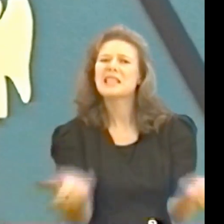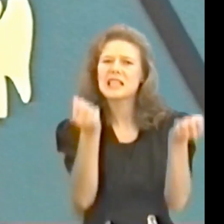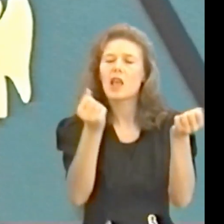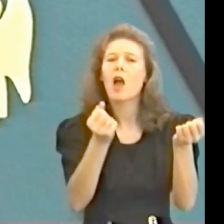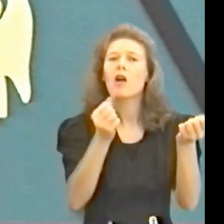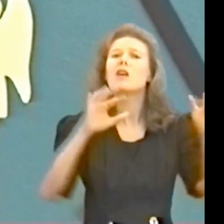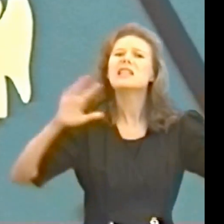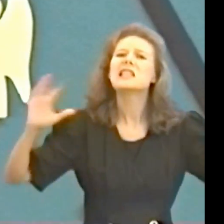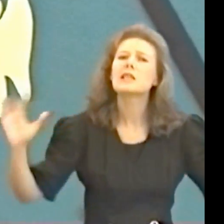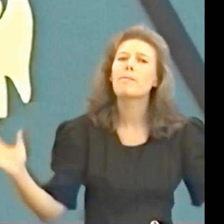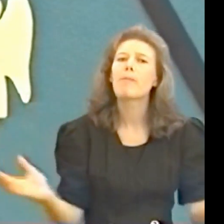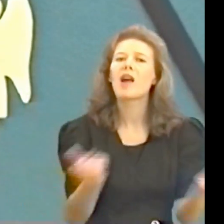человечества